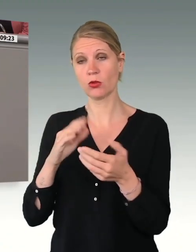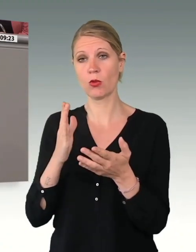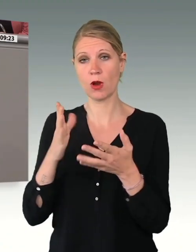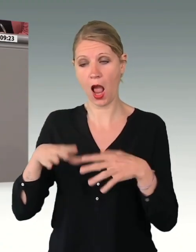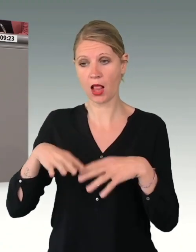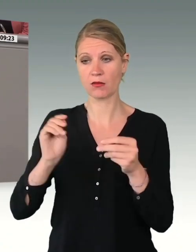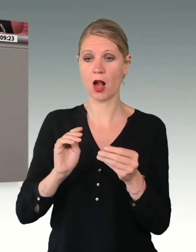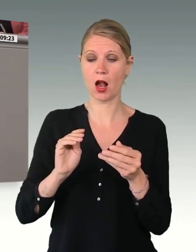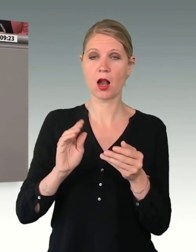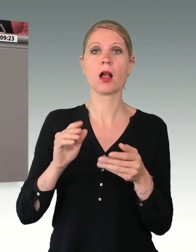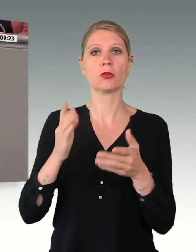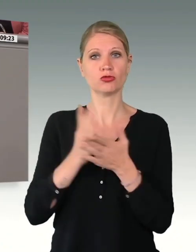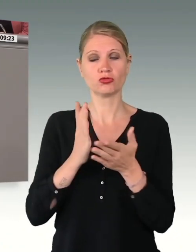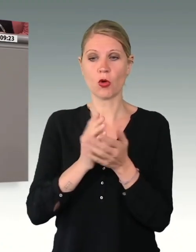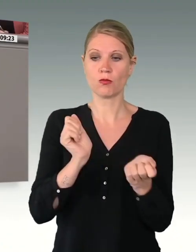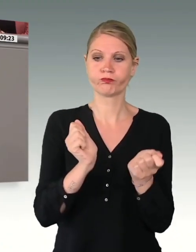Weichen wurden richtig gestellt.